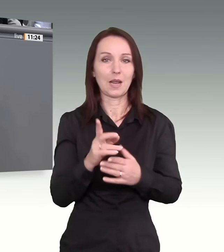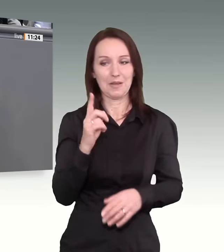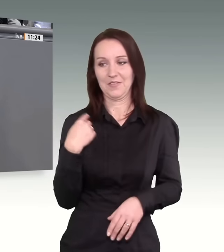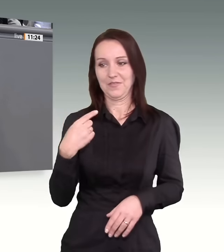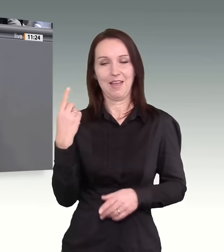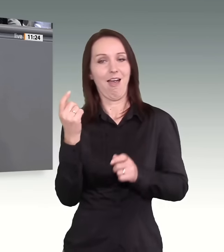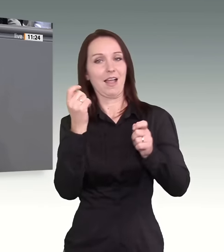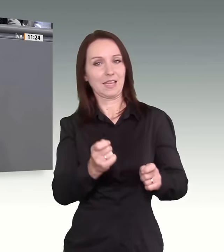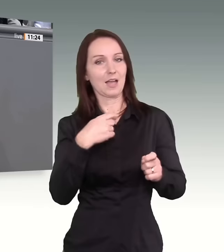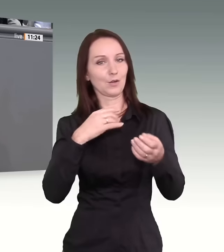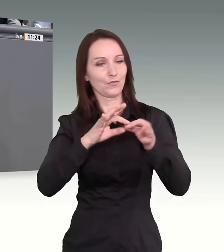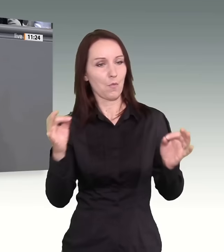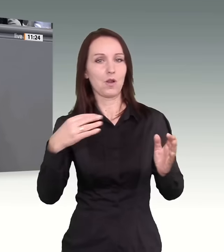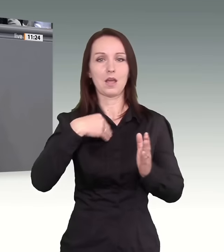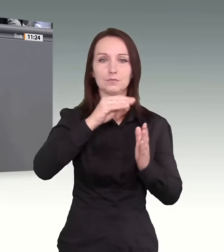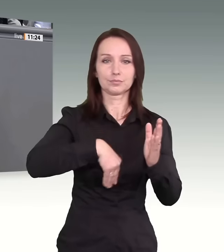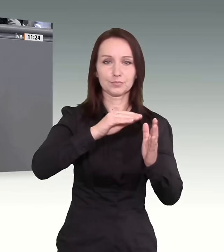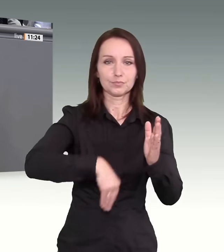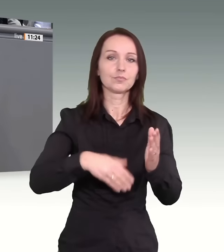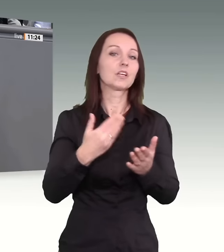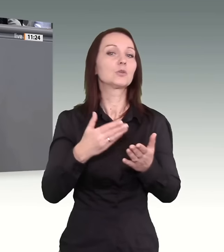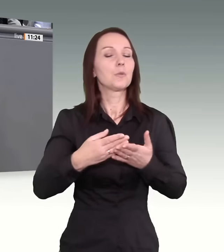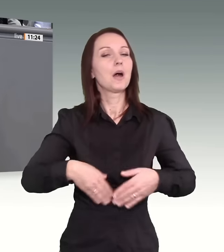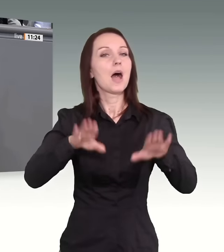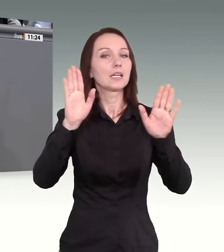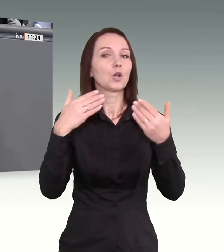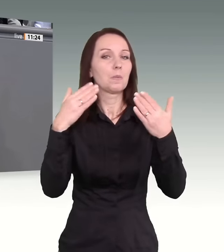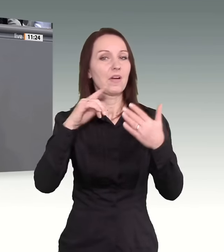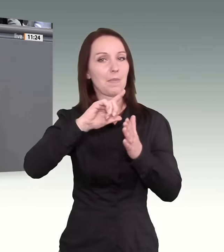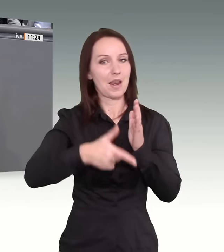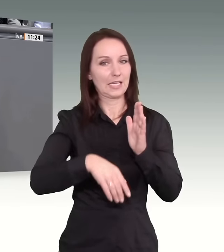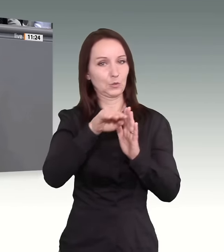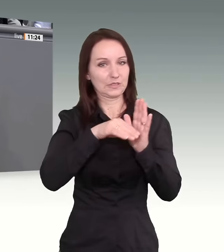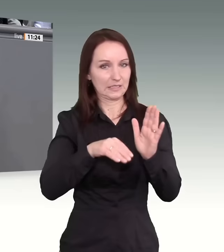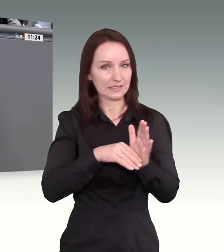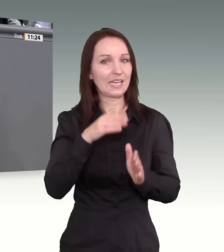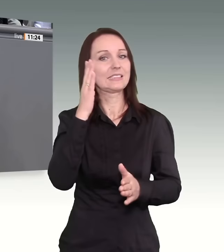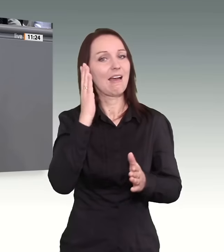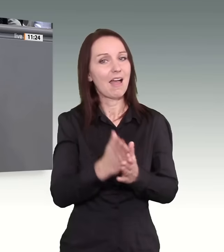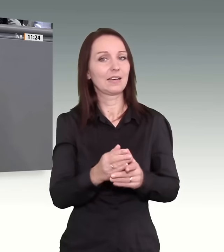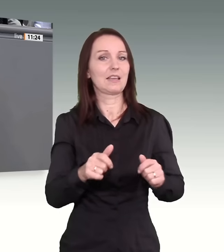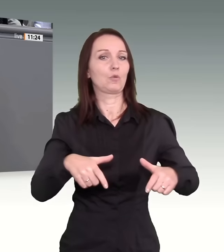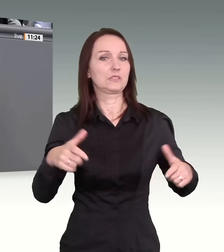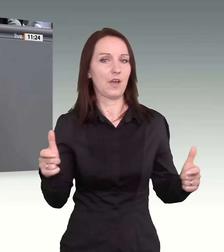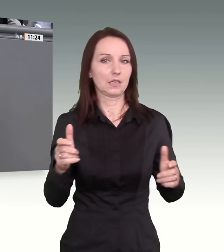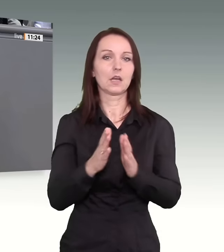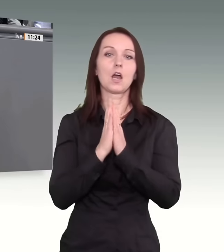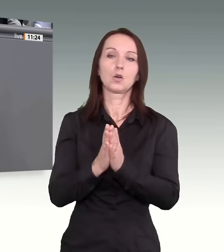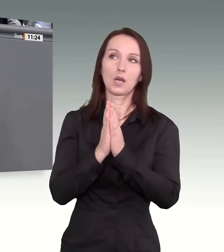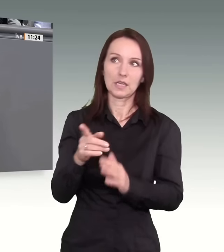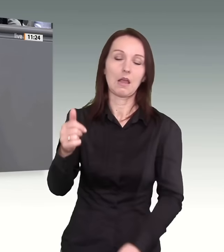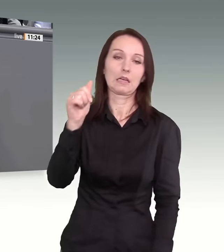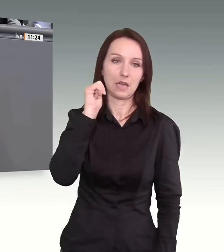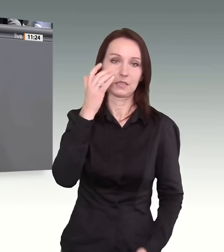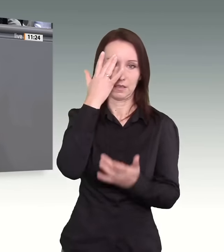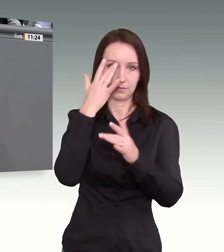in unserem Antrag formuliert haben, zum Beispiel die Leistungen nach Asylbewerberleistungsgesetz endlich auszuweiten, Sie haben es ja Gott sei Dank dann auch